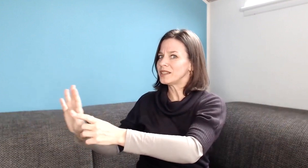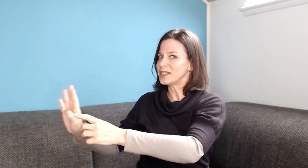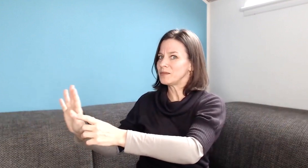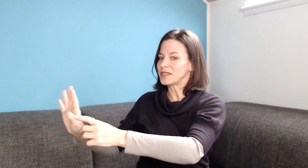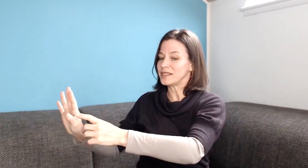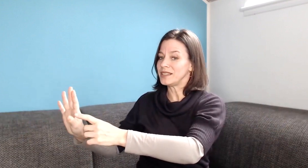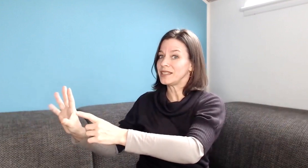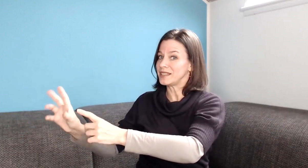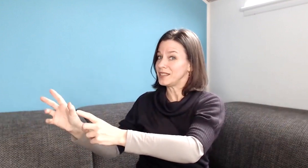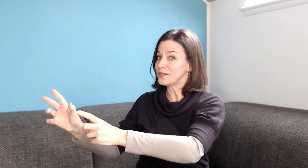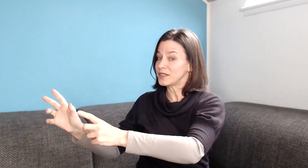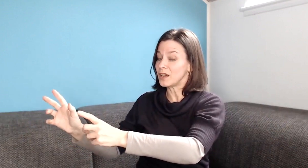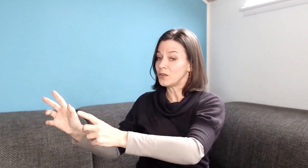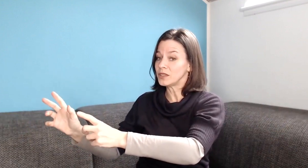kann ich demjenigen jetzt nicht vertrauen?